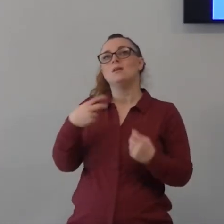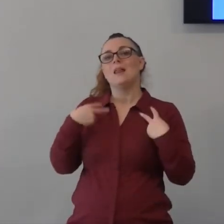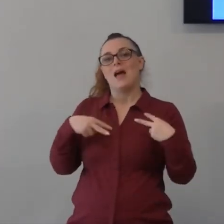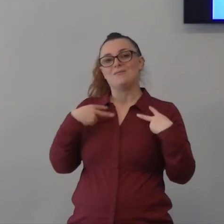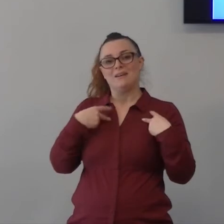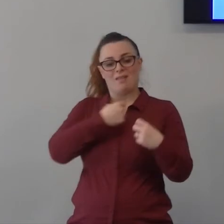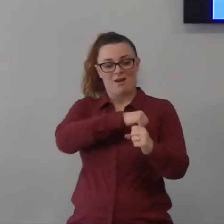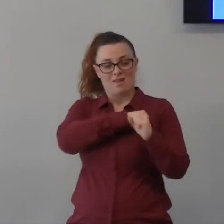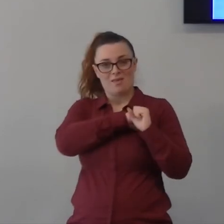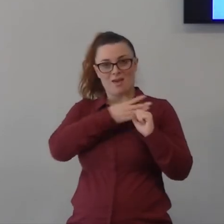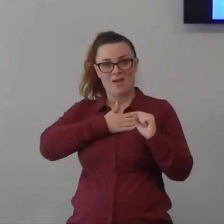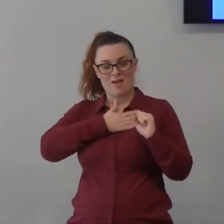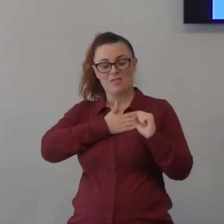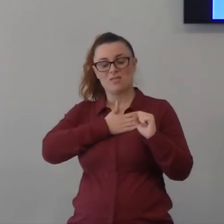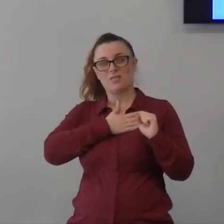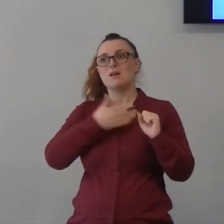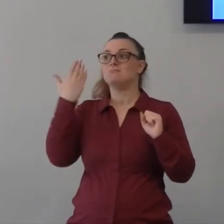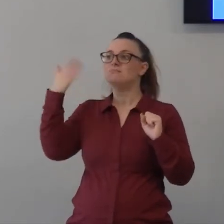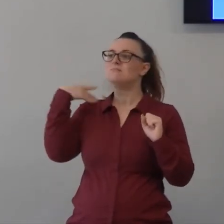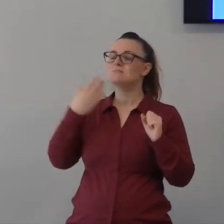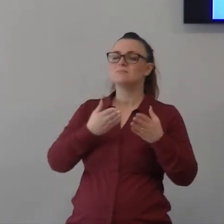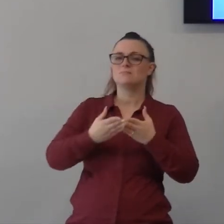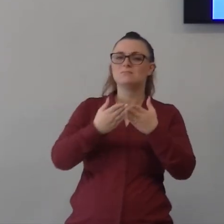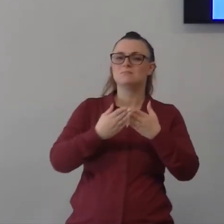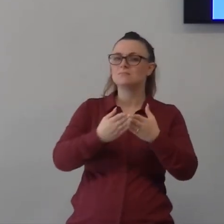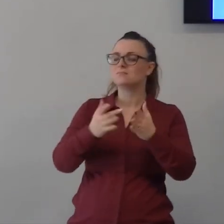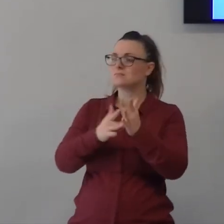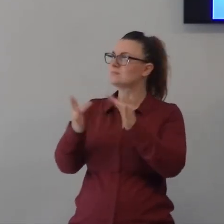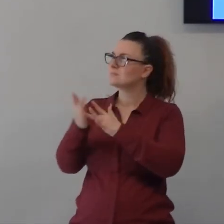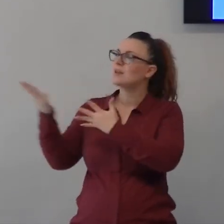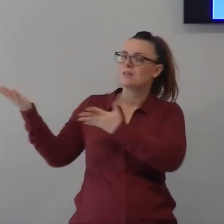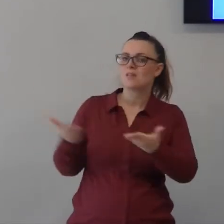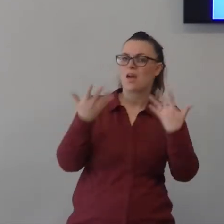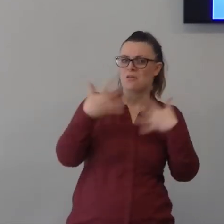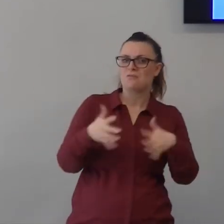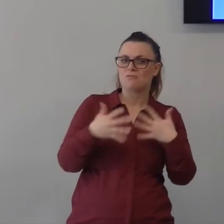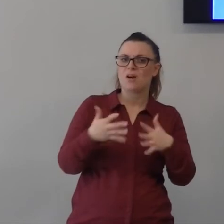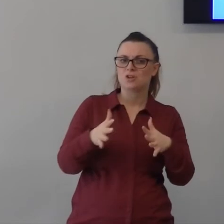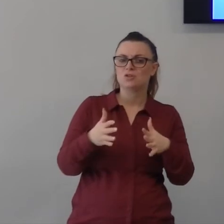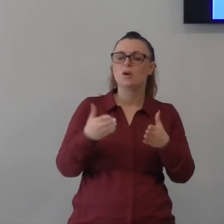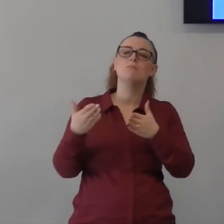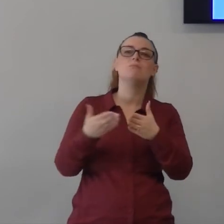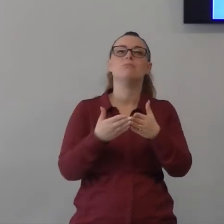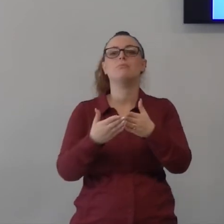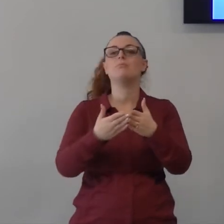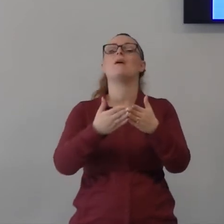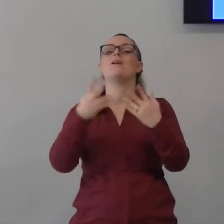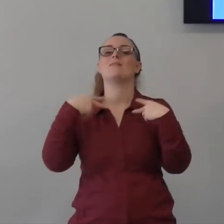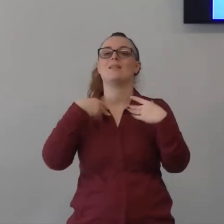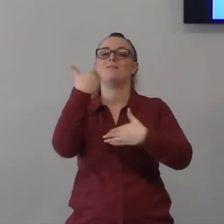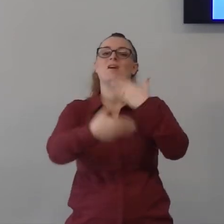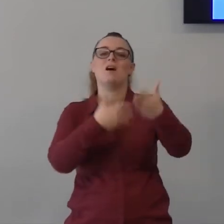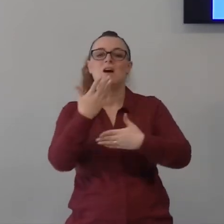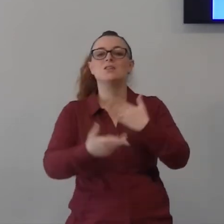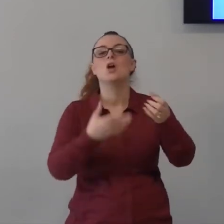fatto entrare a Gesù un di tempo fa durante il tragitto Gesù l'hai lasciato in qualche porto in qualche porto da una parte